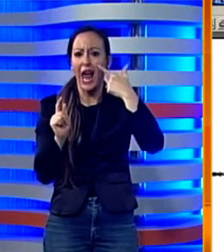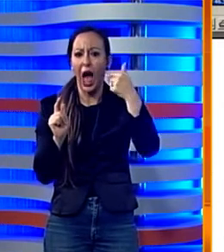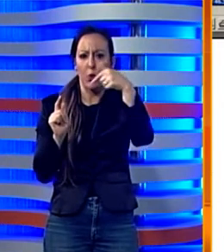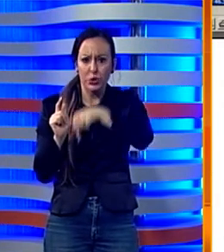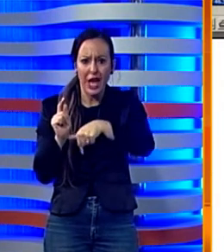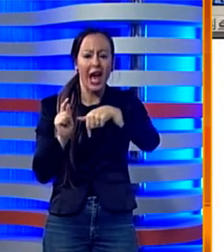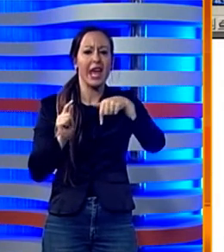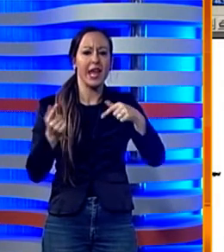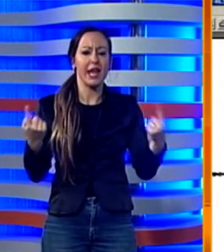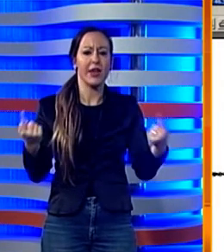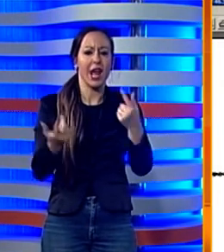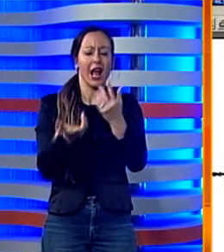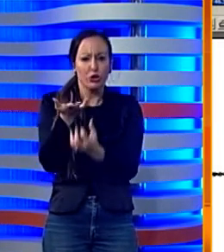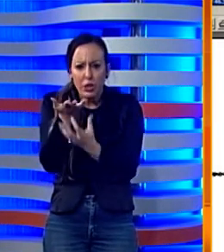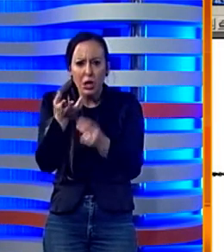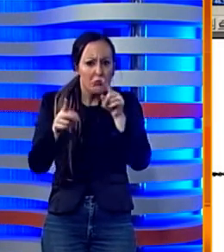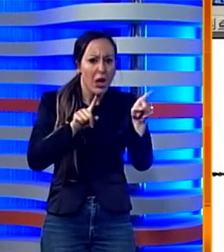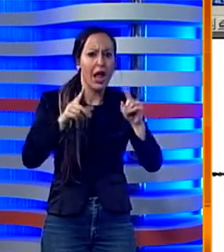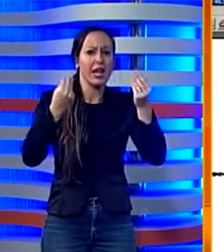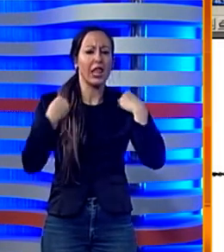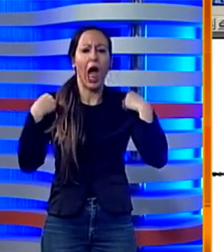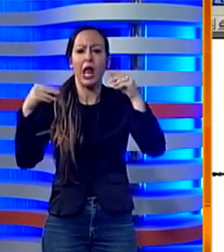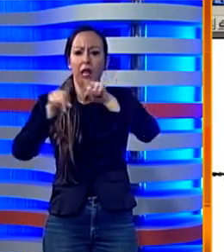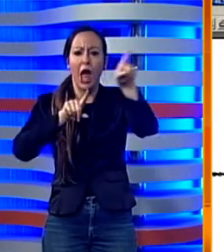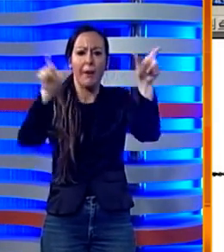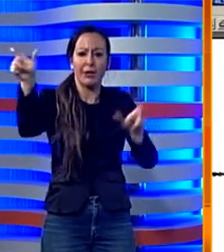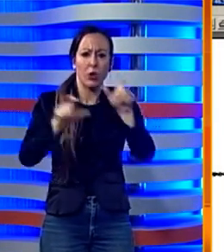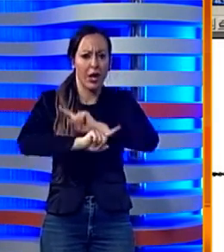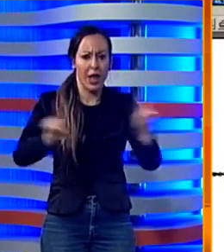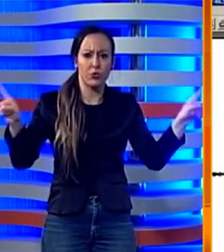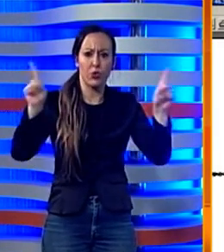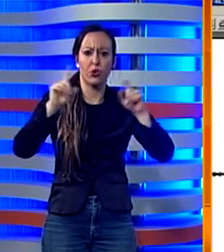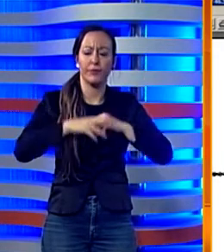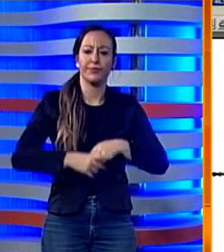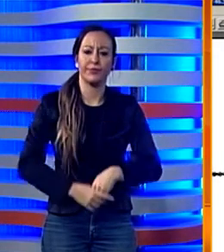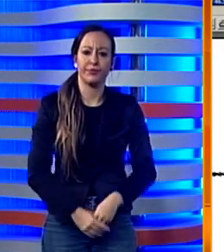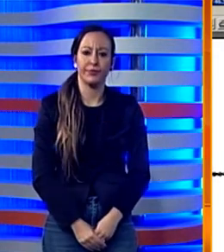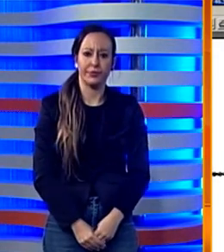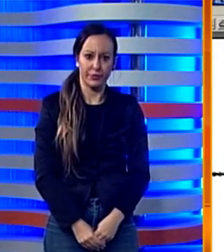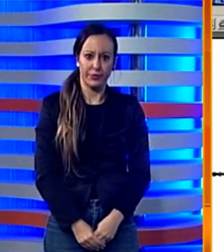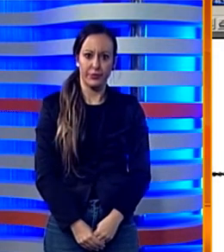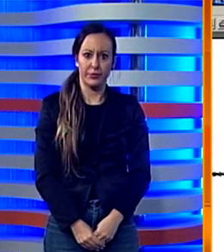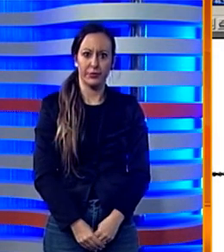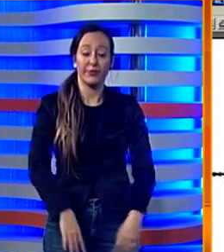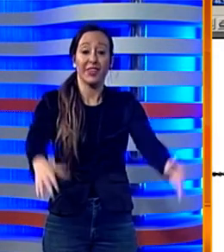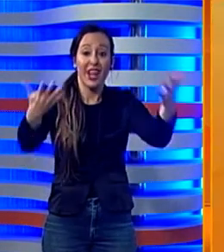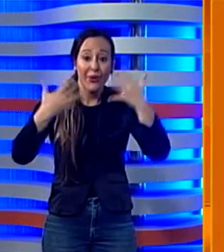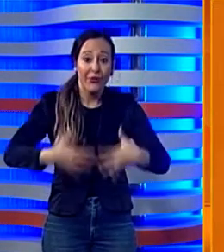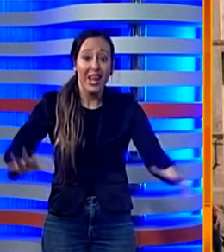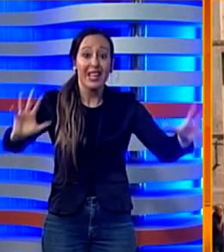chilometri a nord-est di Siracusa. Non si registrano danni a persone o cose.